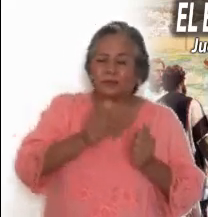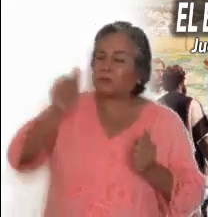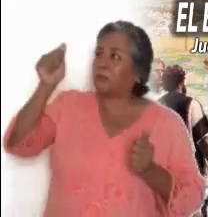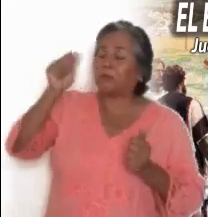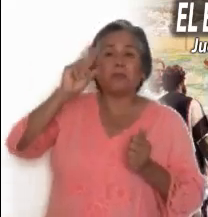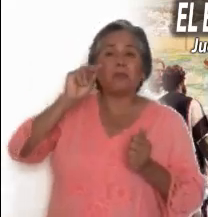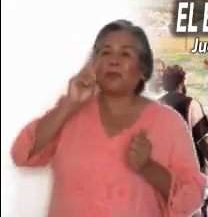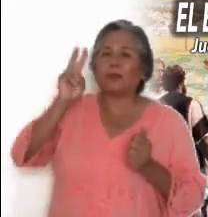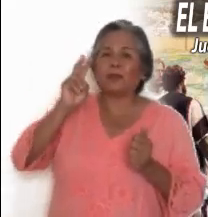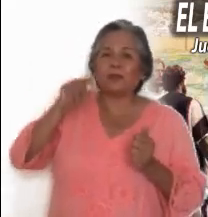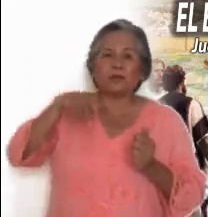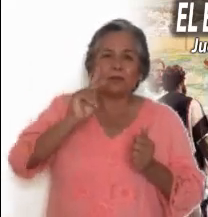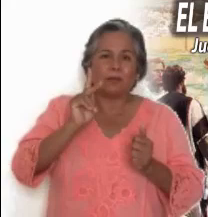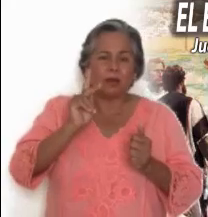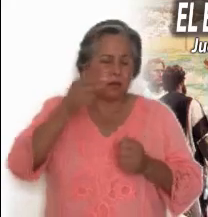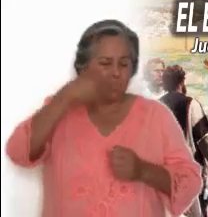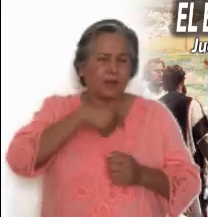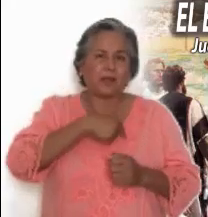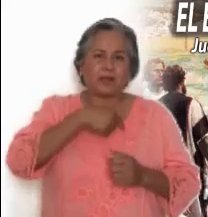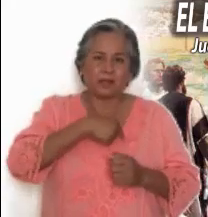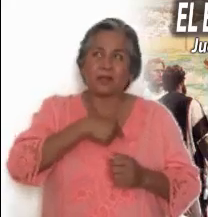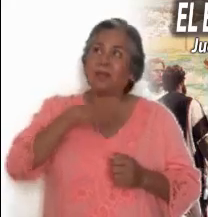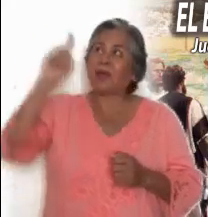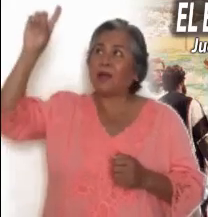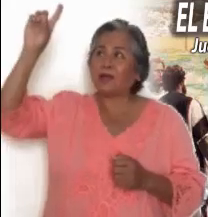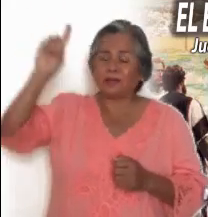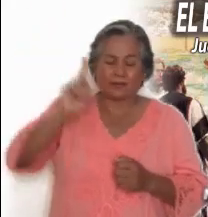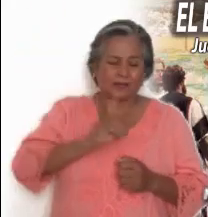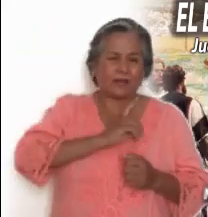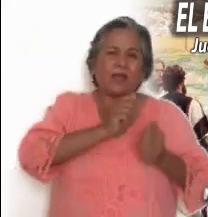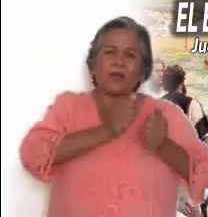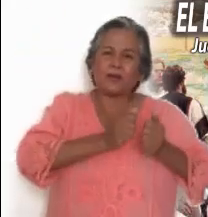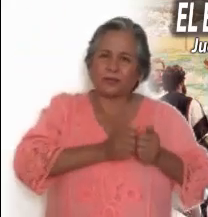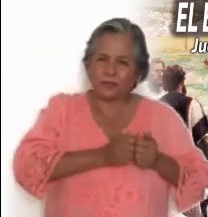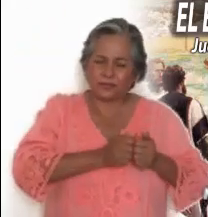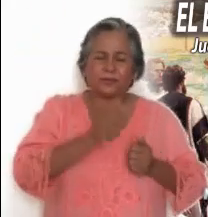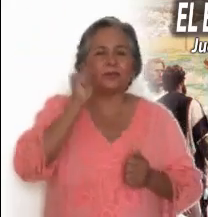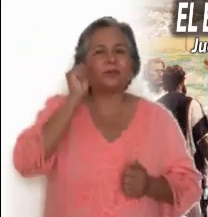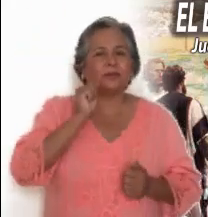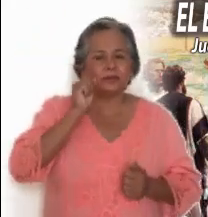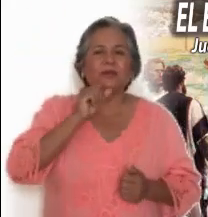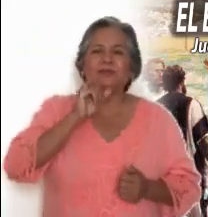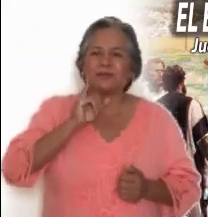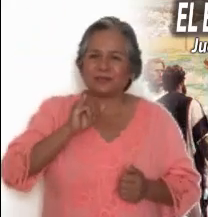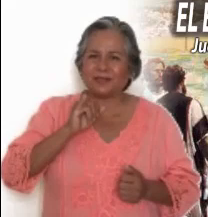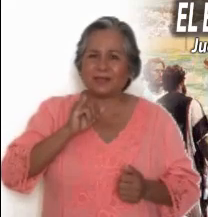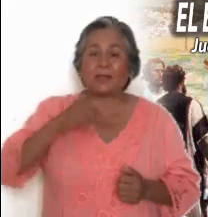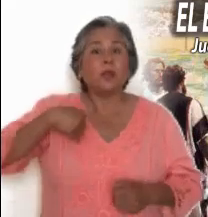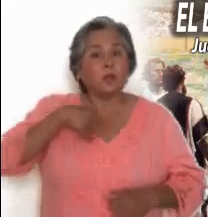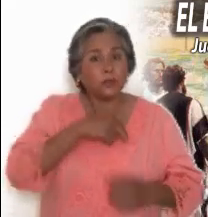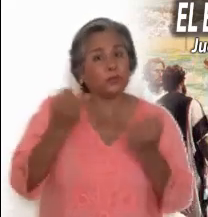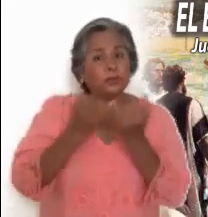Nuestra relación con Jesús y nuestra experiencia de fe Abarca nuestro ser completo.